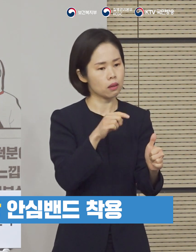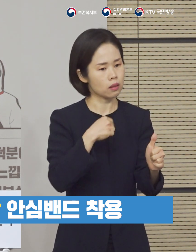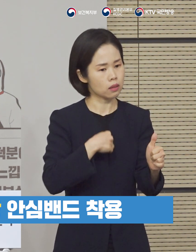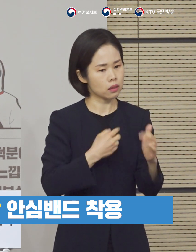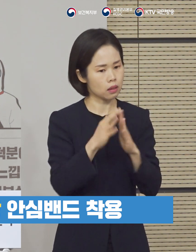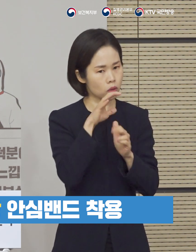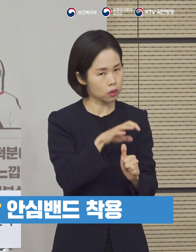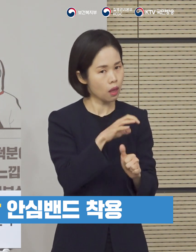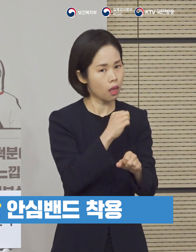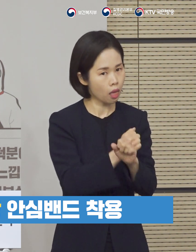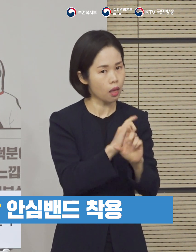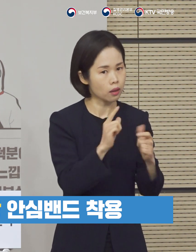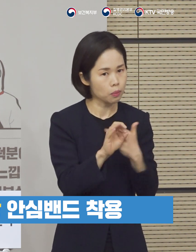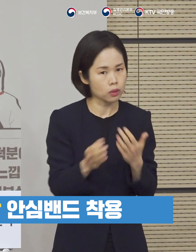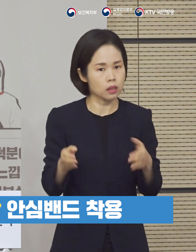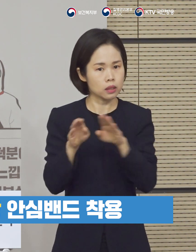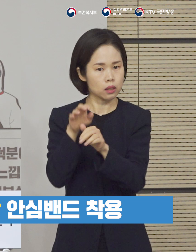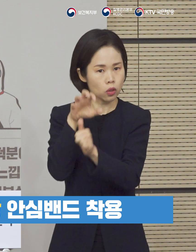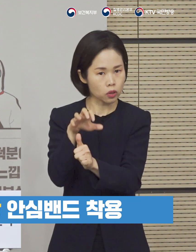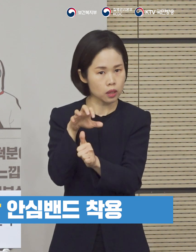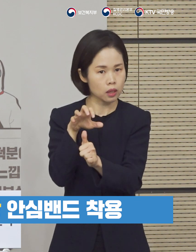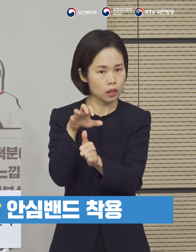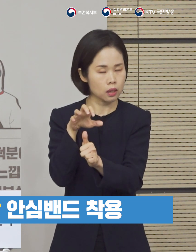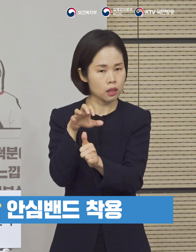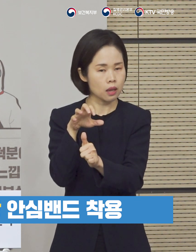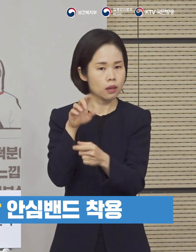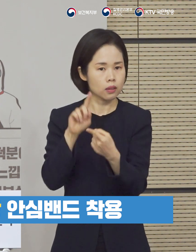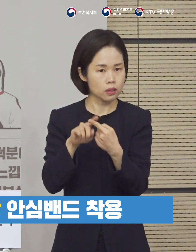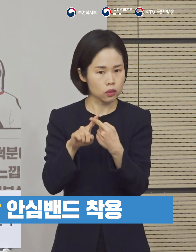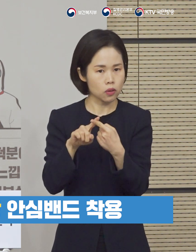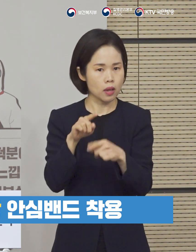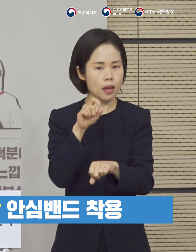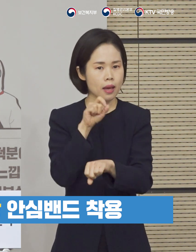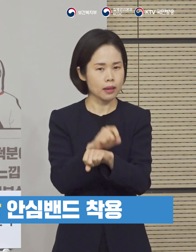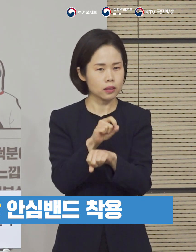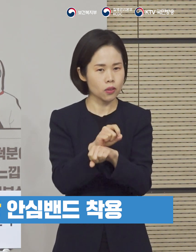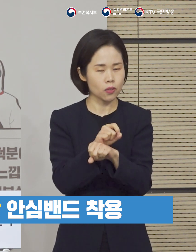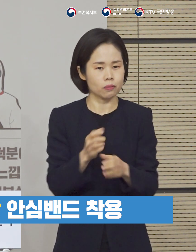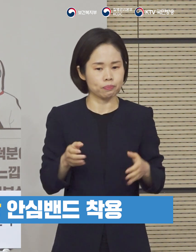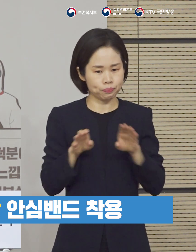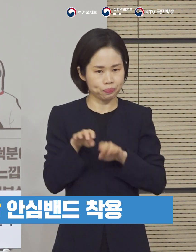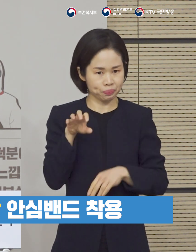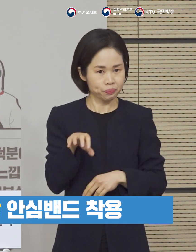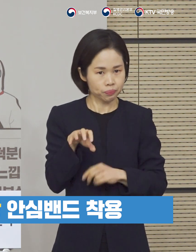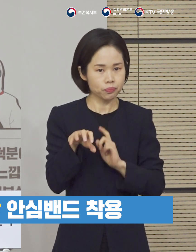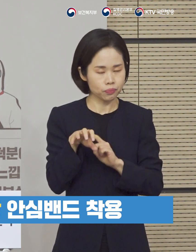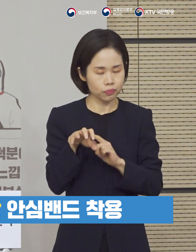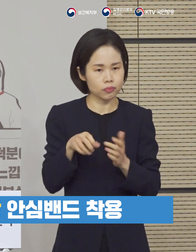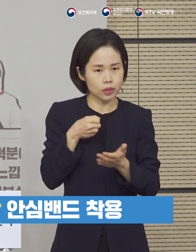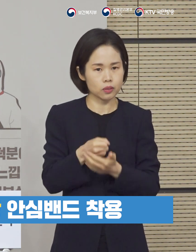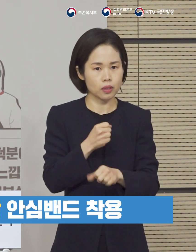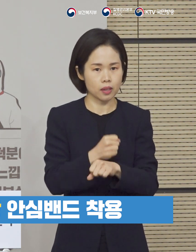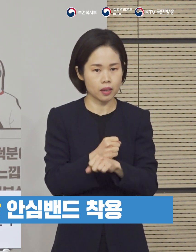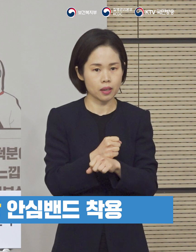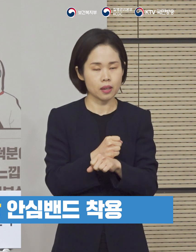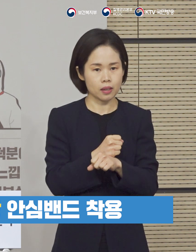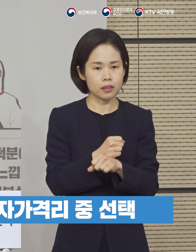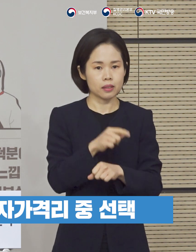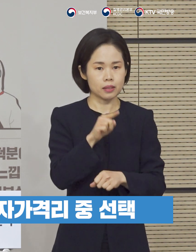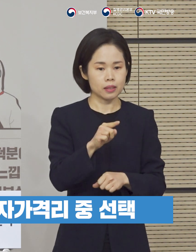격리 방법이 자가격리가 타당한지 아니면 시설격리가 적합한지는 역시 행정관청이 판단합니다.